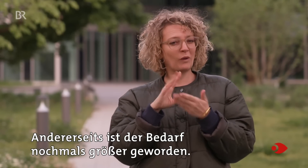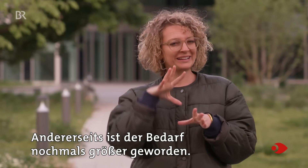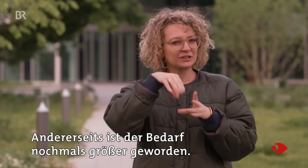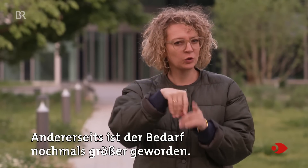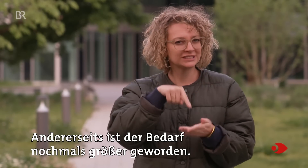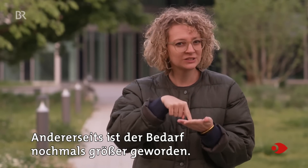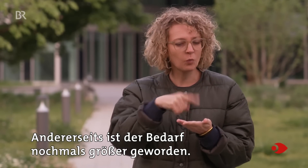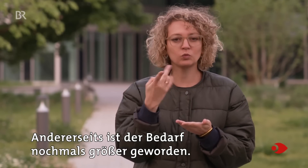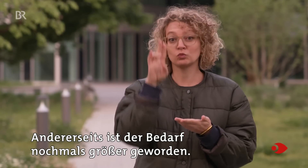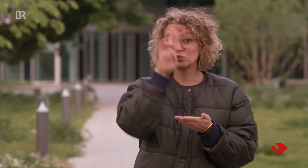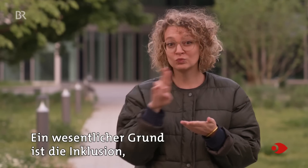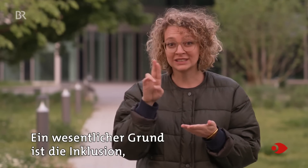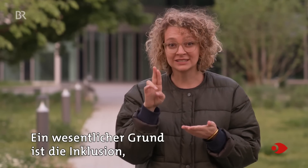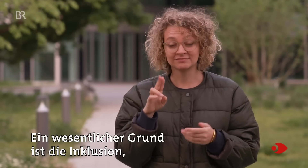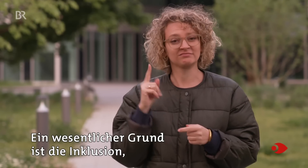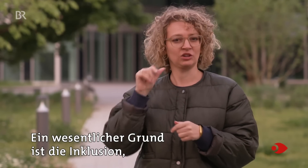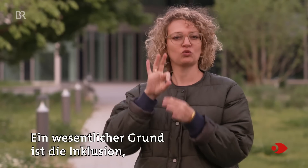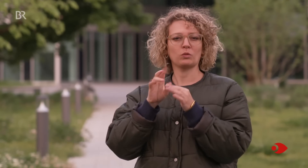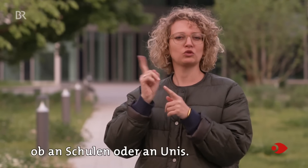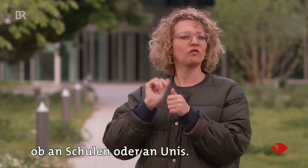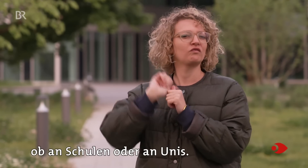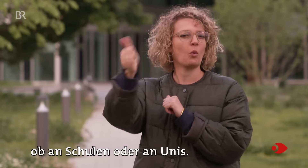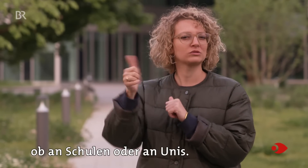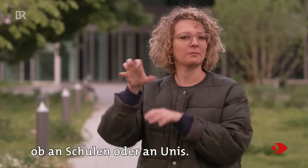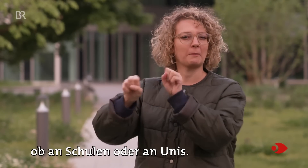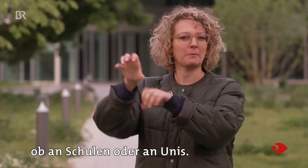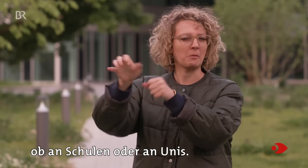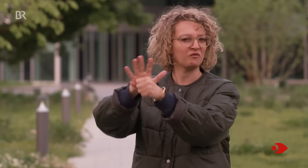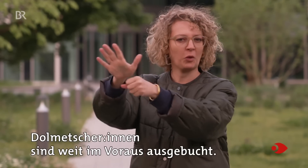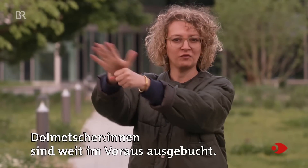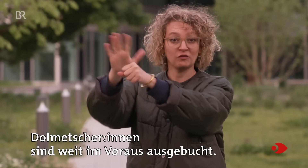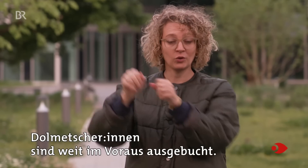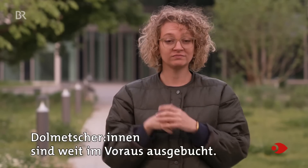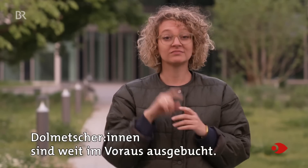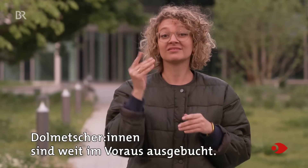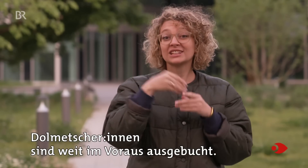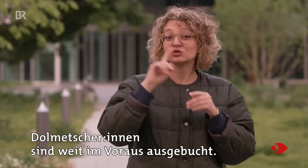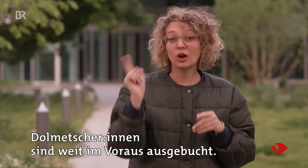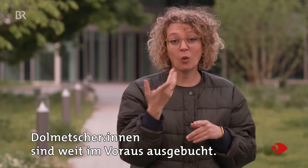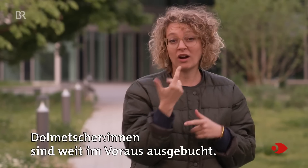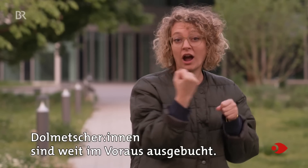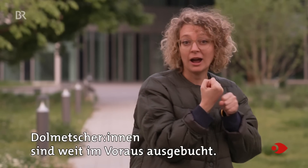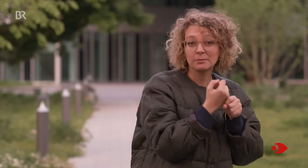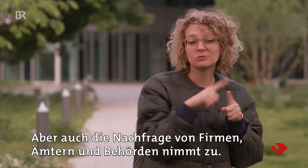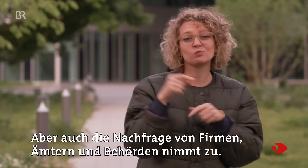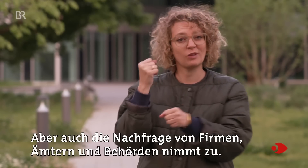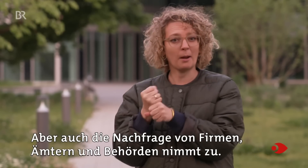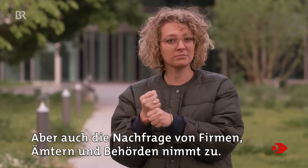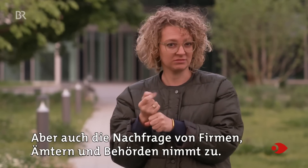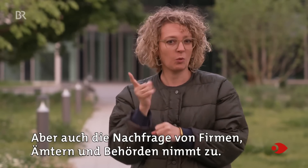größer geworden. Ein wesentlicher Grund ist die Inklusion, ob an Schulen oder an Unis. DolmetscherInnen sind weit im Voraus ausgebucht, aber auch die Nachfrage